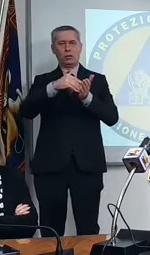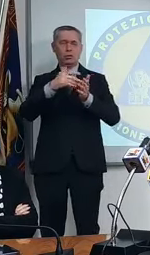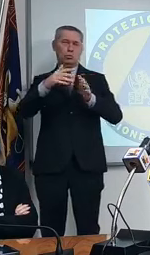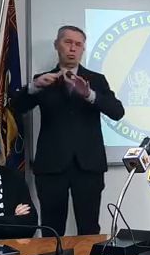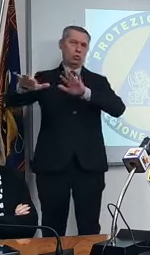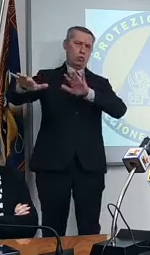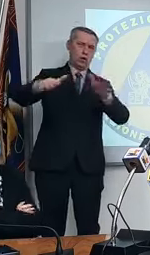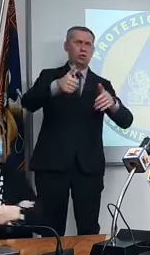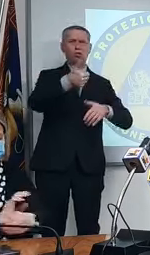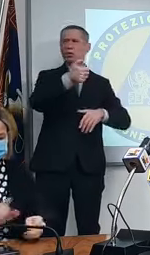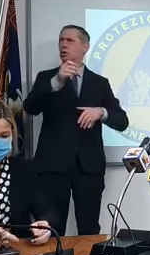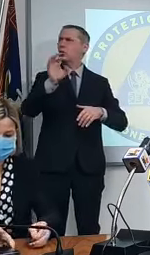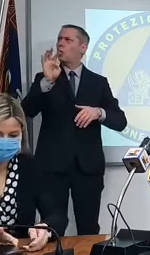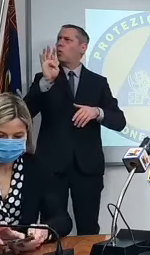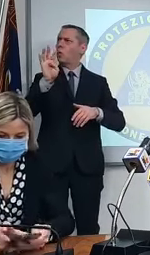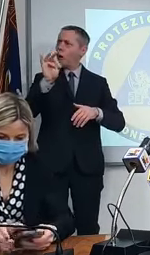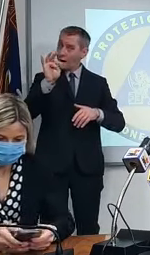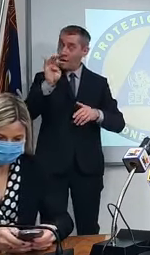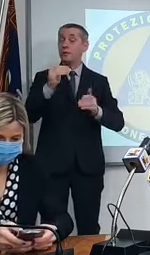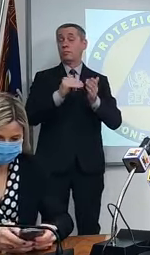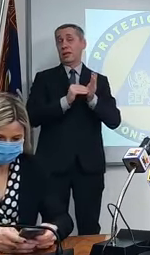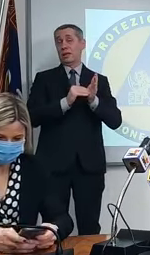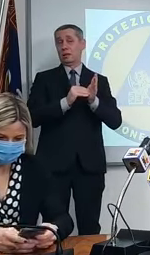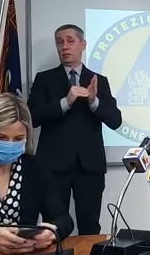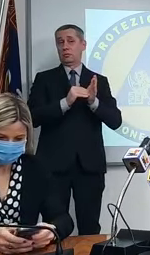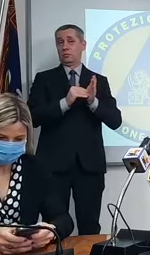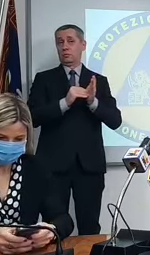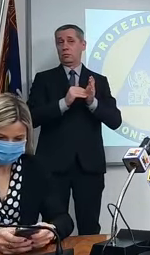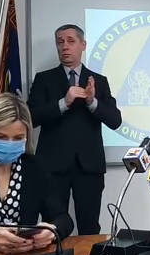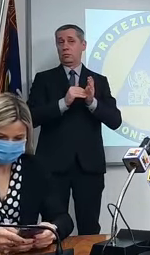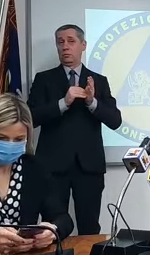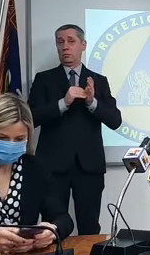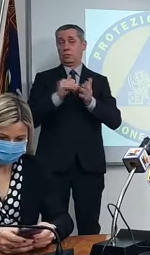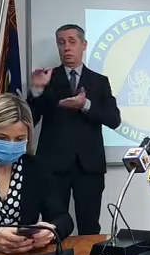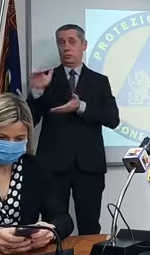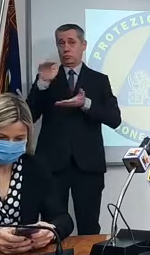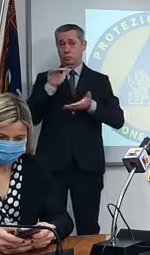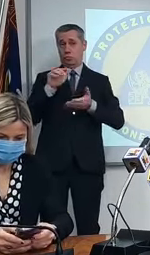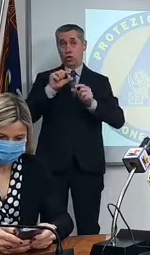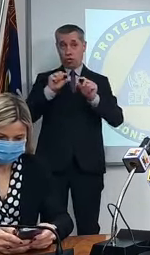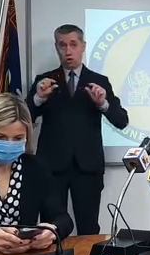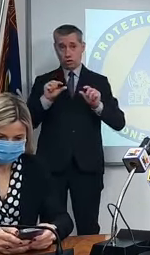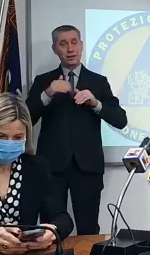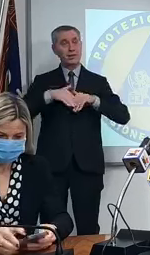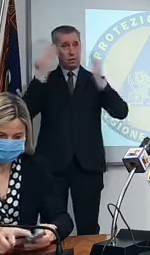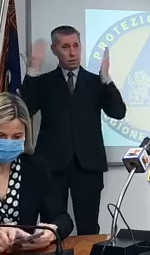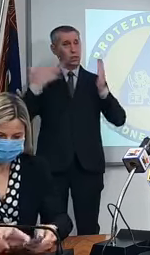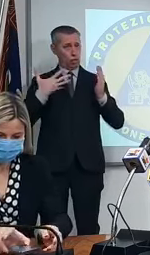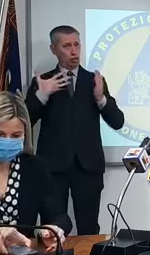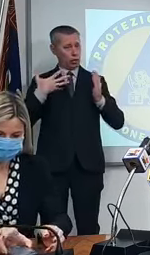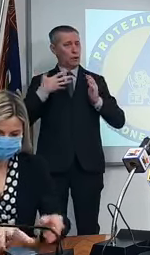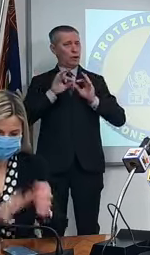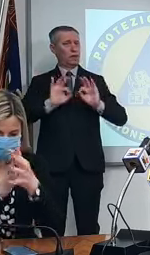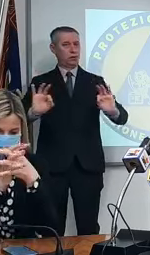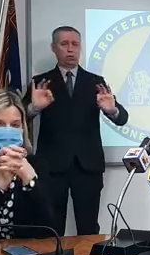140.000, scusatemi, sulle 140.000 dosi a disposizione stamattina per